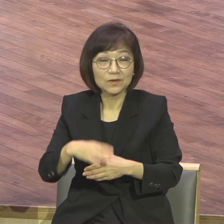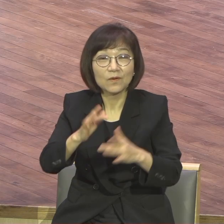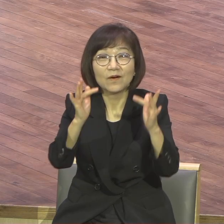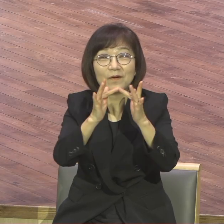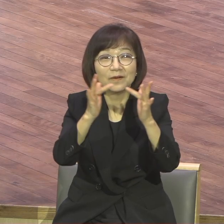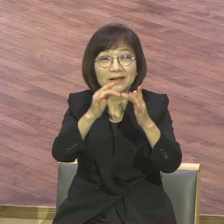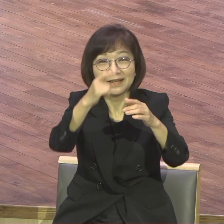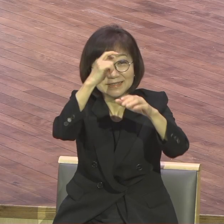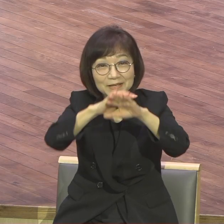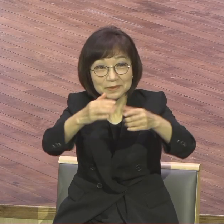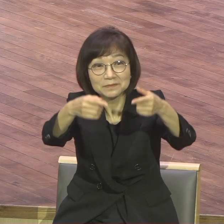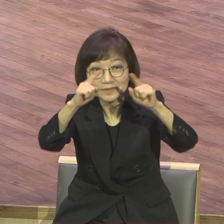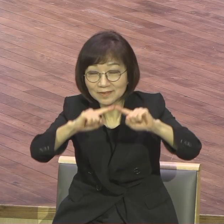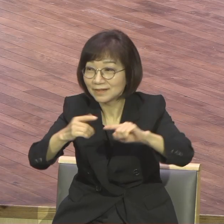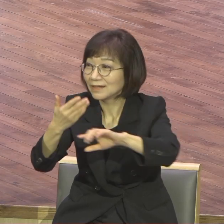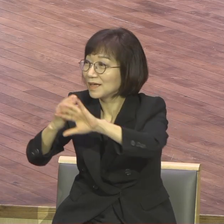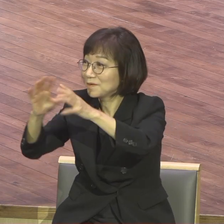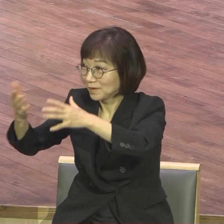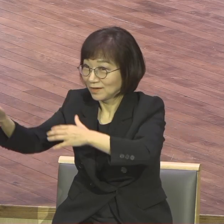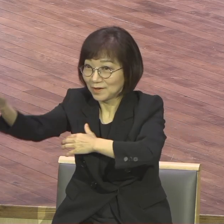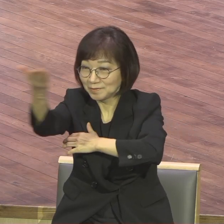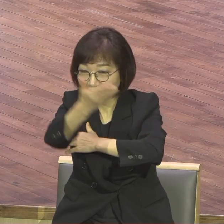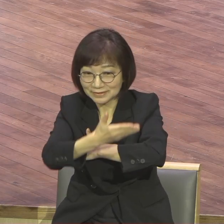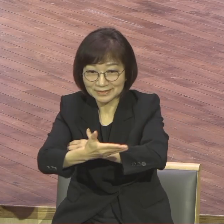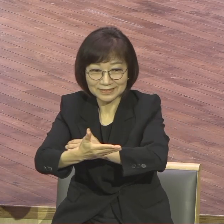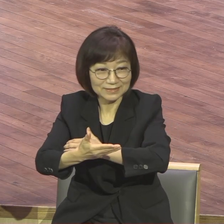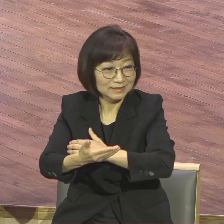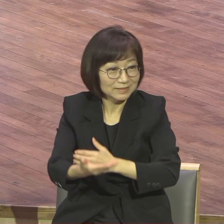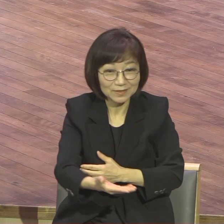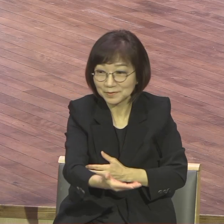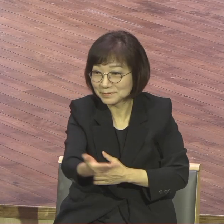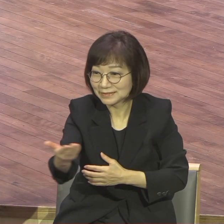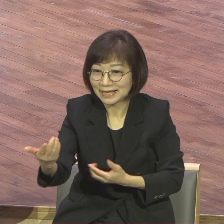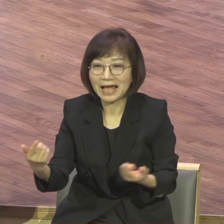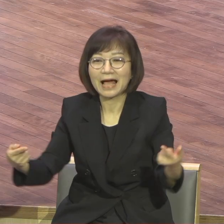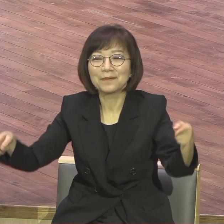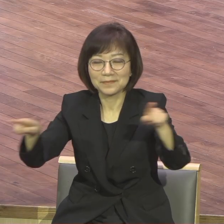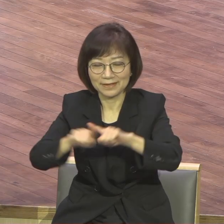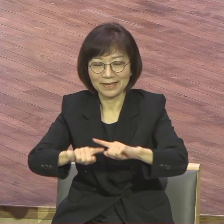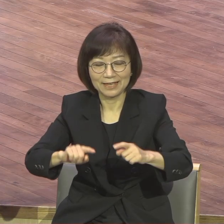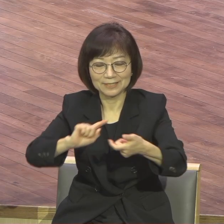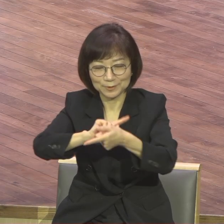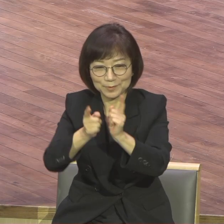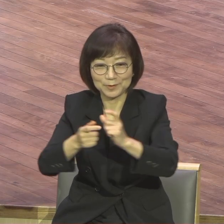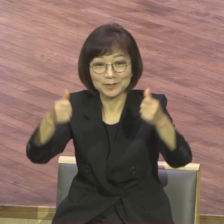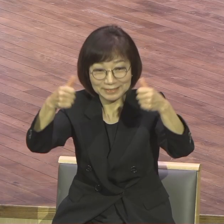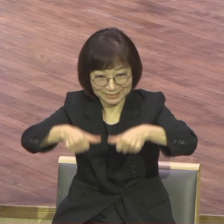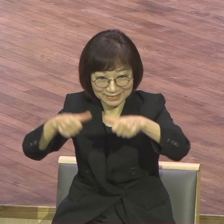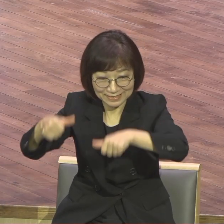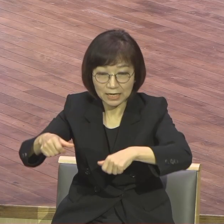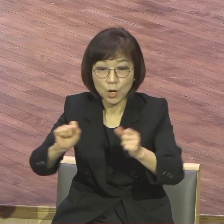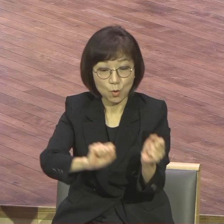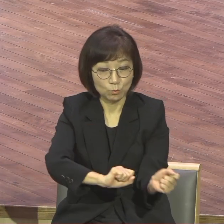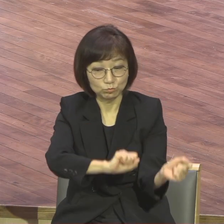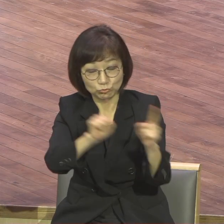승도들 대회의 승도들 같이 우리 인사합시다. 부활신앙은 우리에게